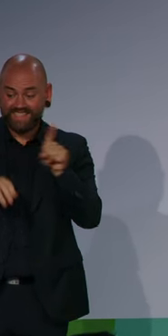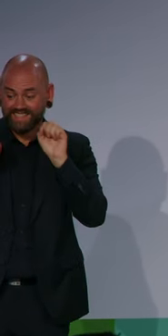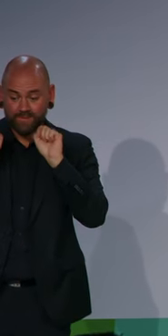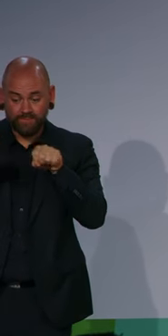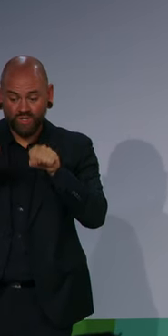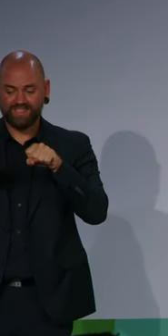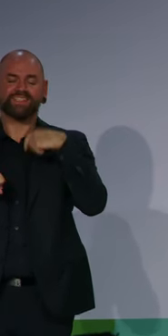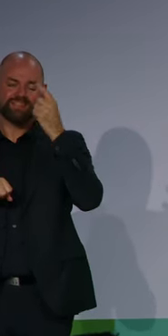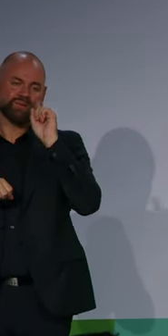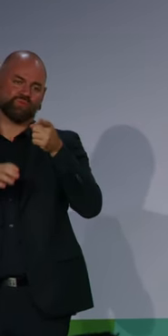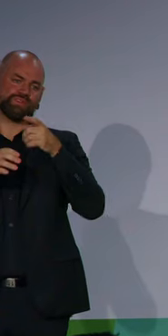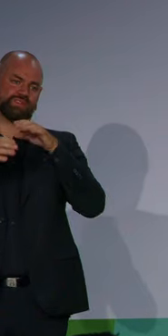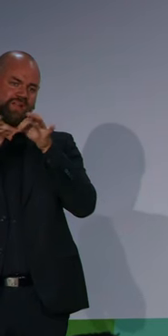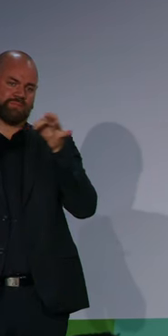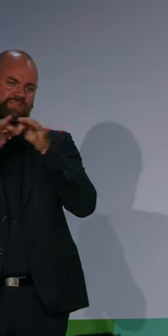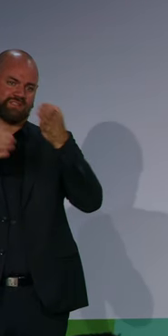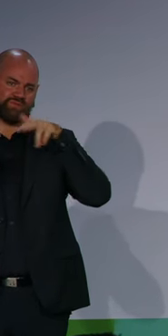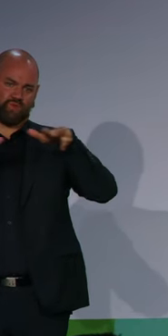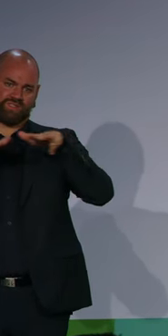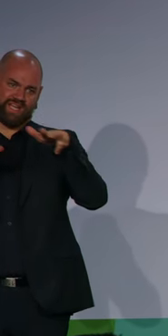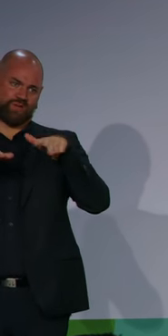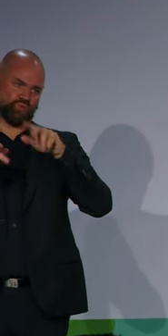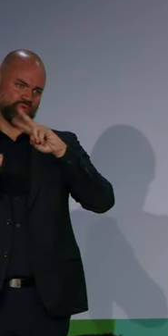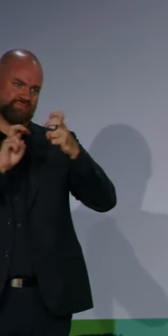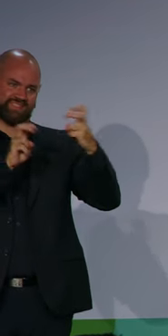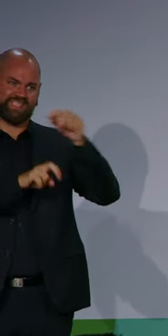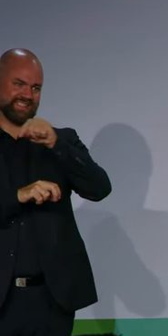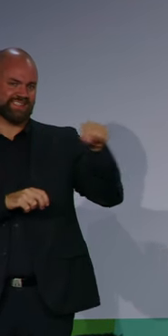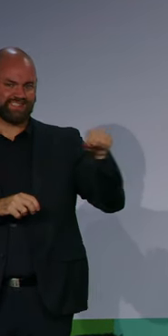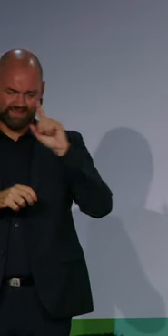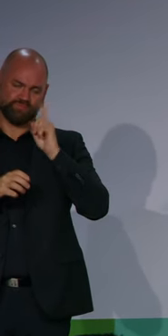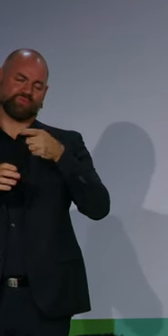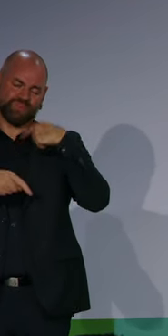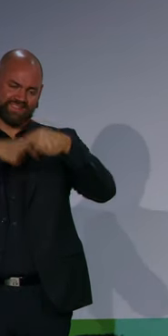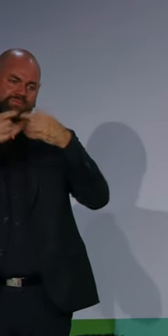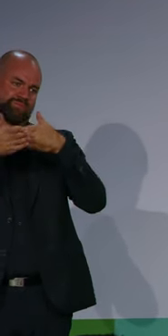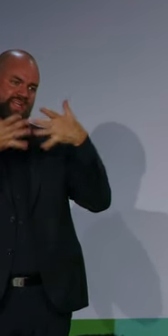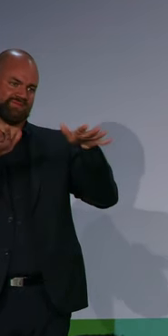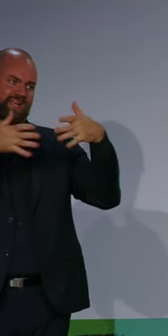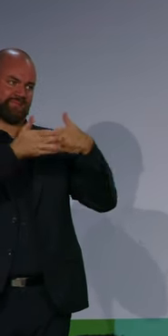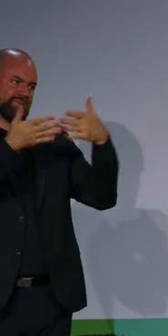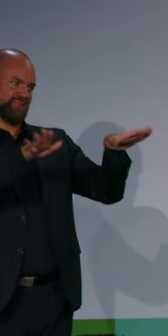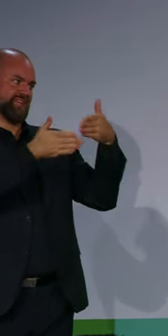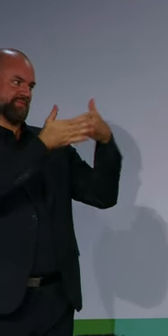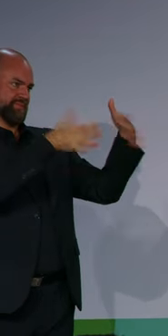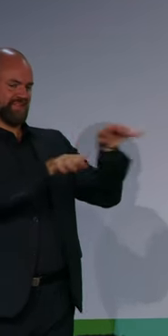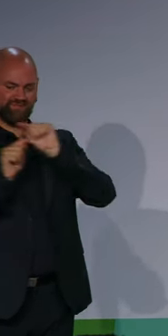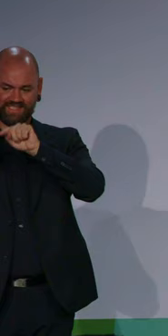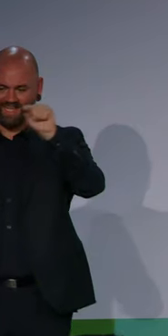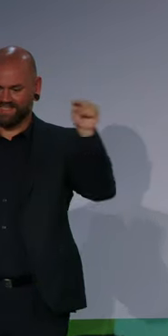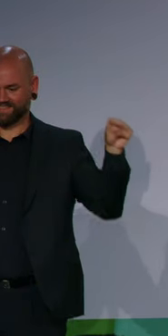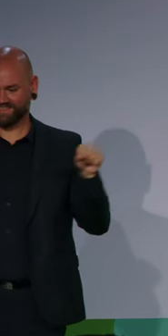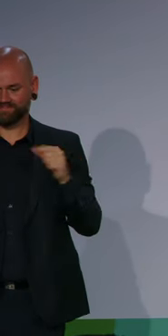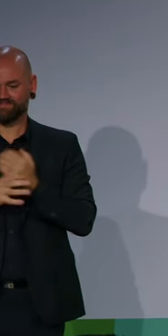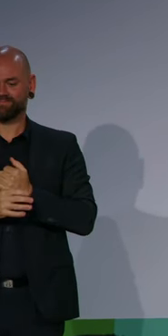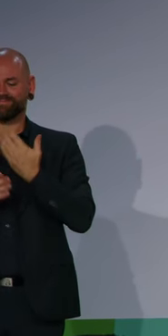gute Nachrichten für Sie. Erste gute Nachricht, das Gesetz befindet sich jetzt in der Ressortabstimmung, der zuständige Minister Hubertus Heil hat das Anfang